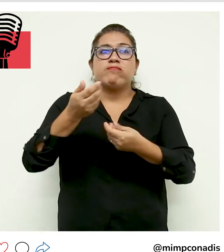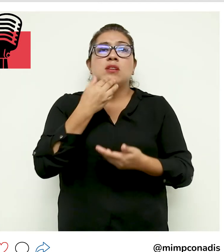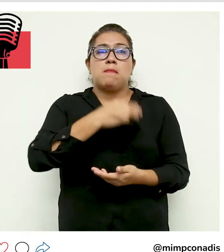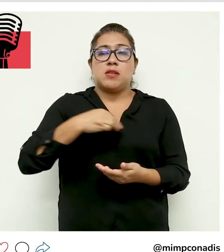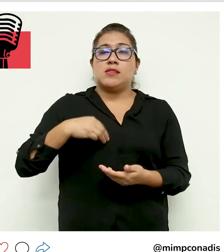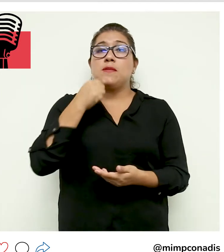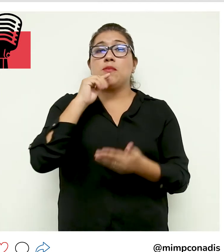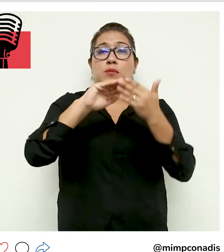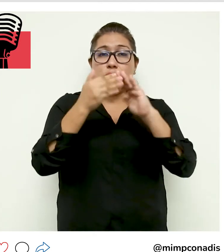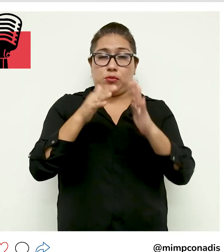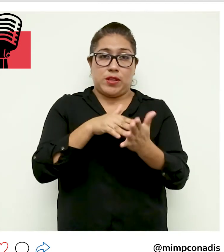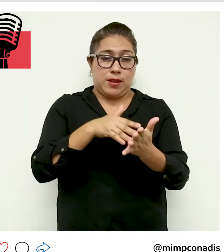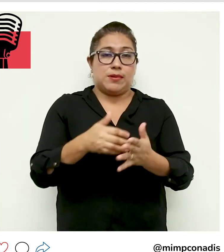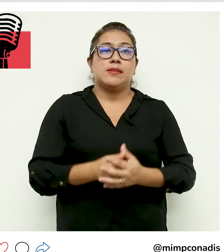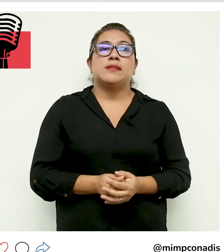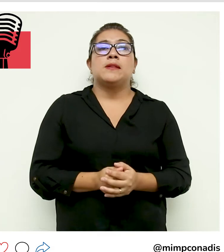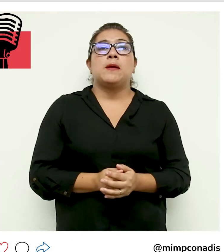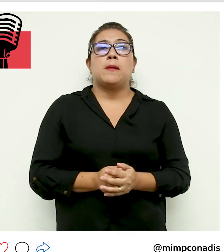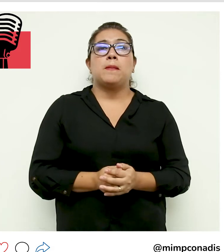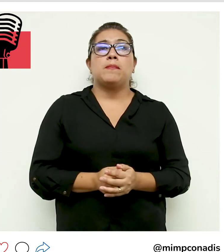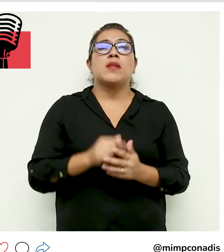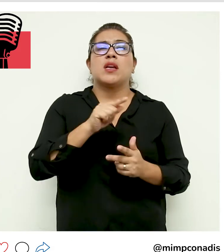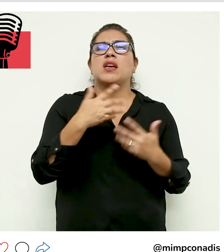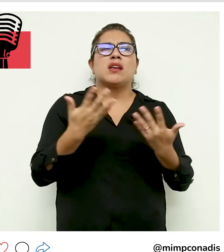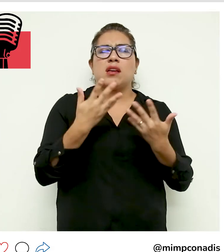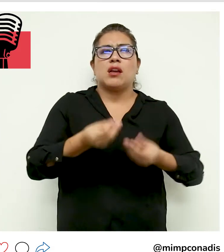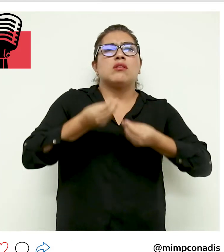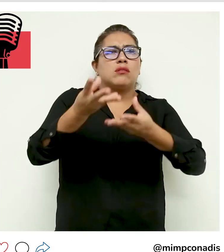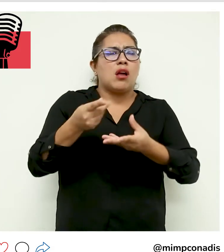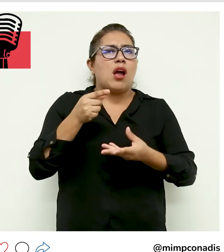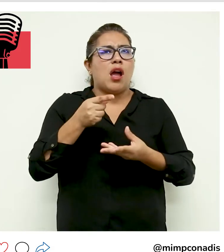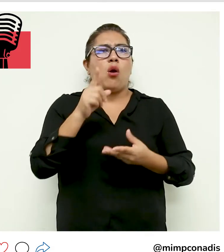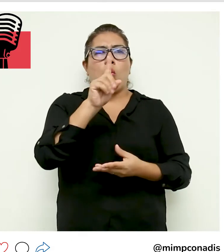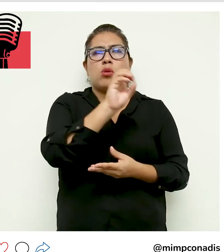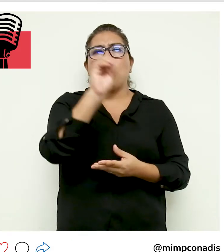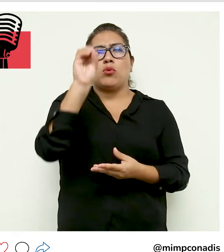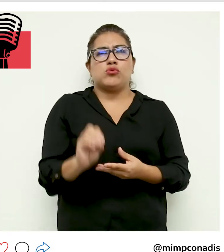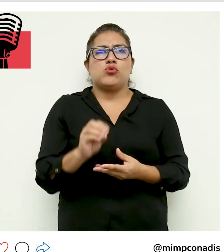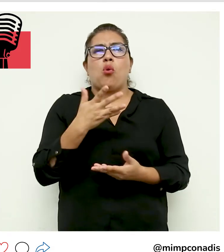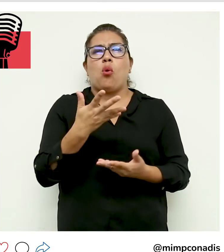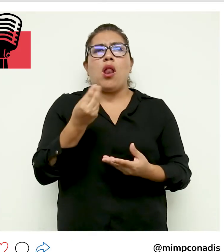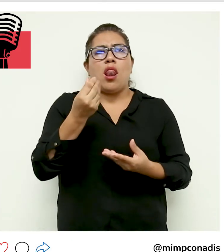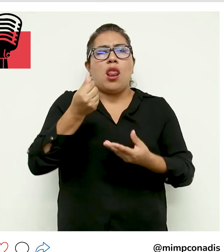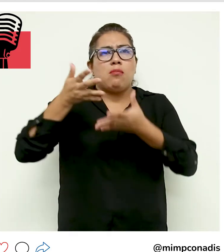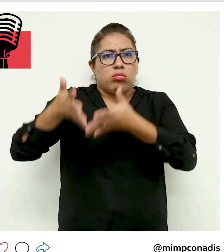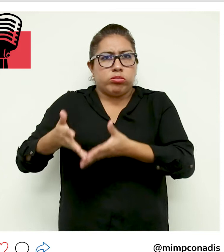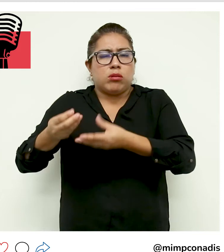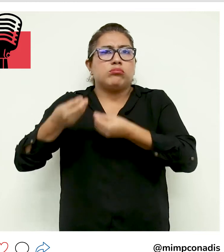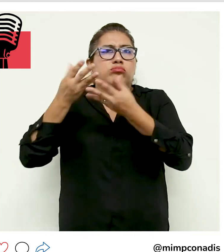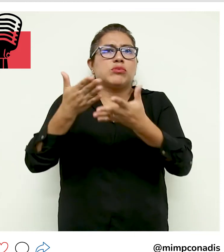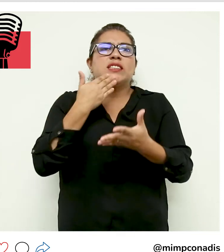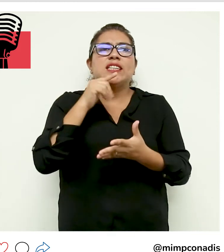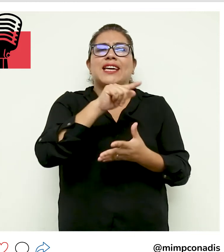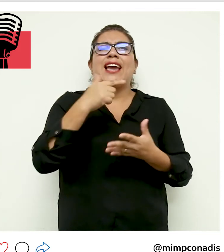por parte del Ministerio de la Mujer y Poblaciones Vulnerables, que corresponden a la entrega del 1% de la renta bruta generada